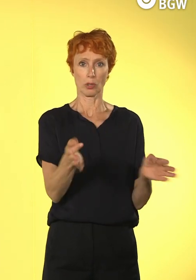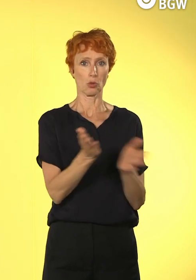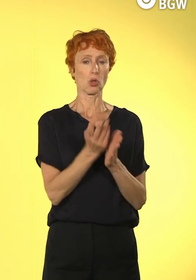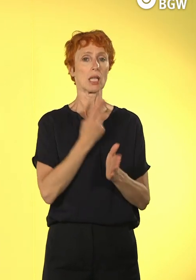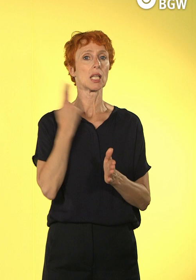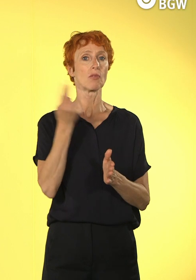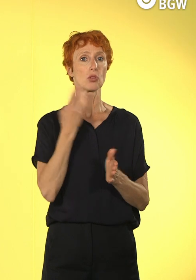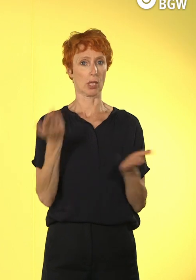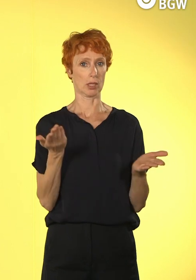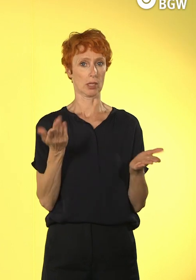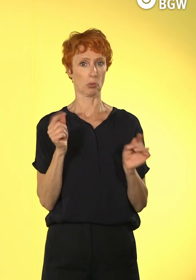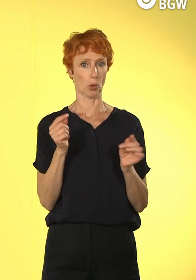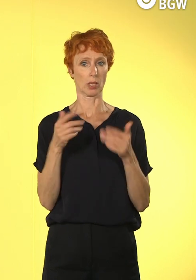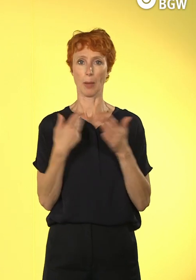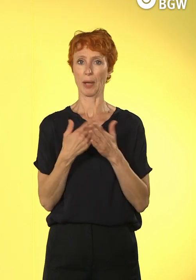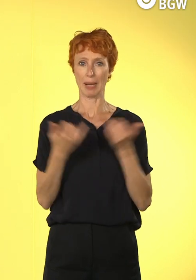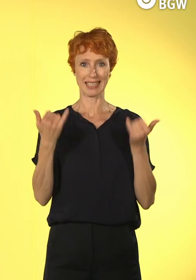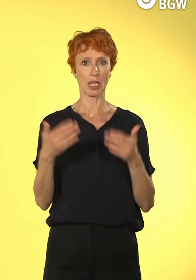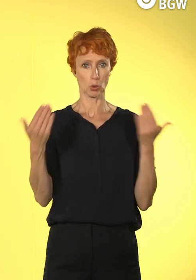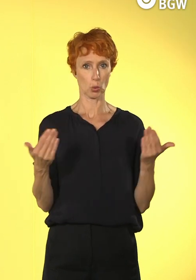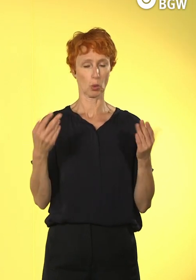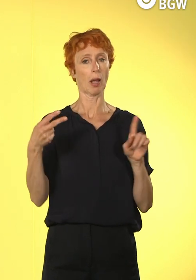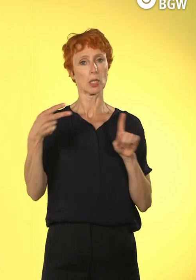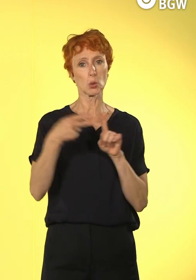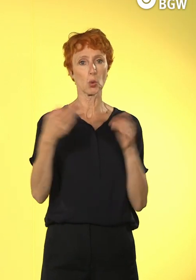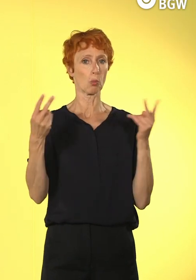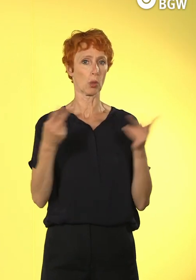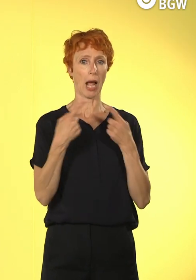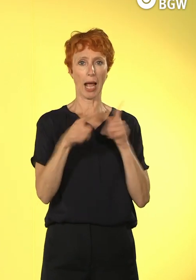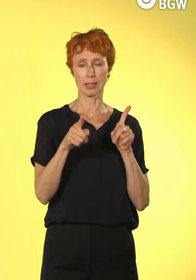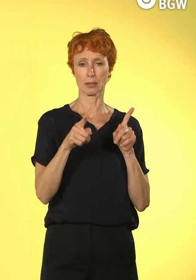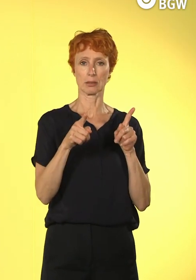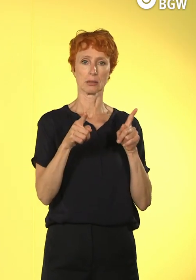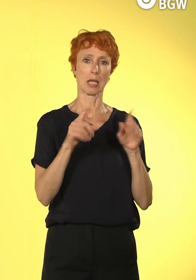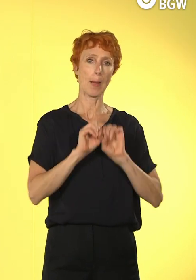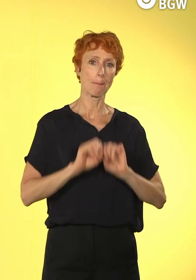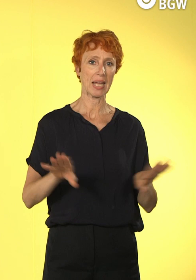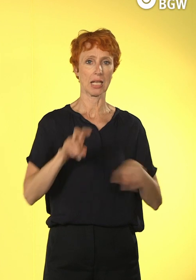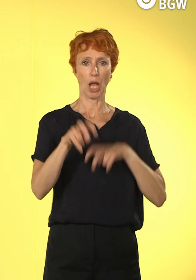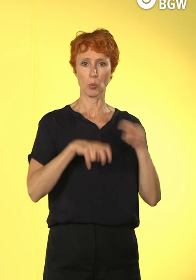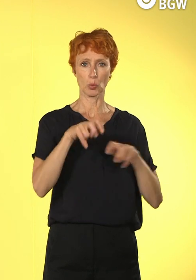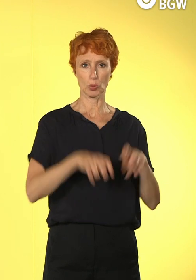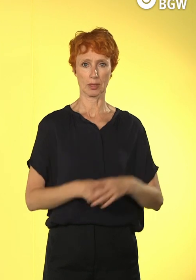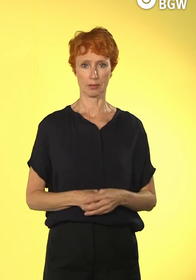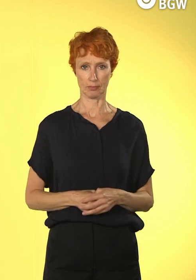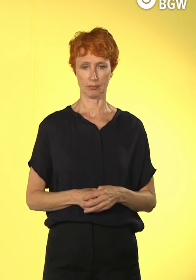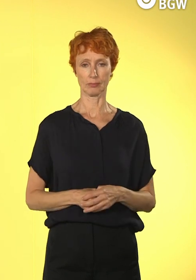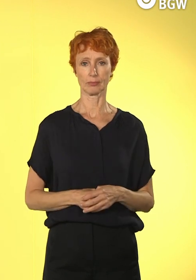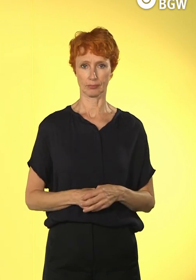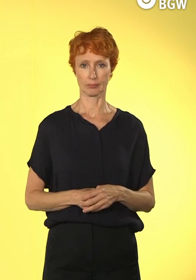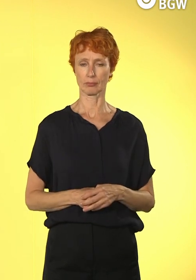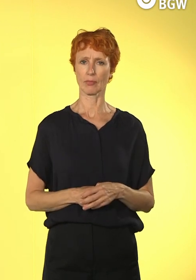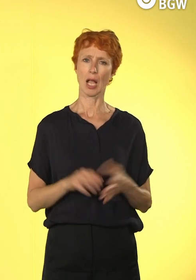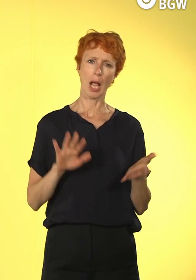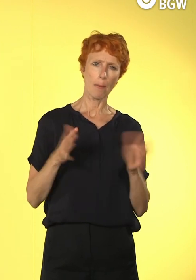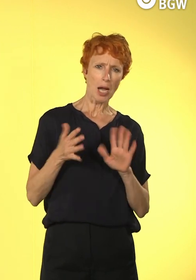jetzt Zoom oder andere Kommunikationsmedienkonferenzen einsetzen. da gibt es, da holpert es